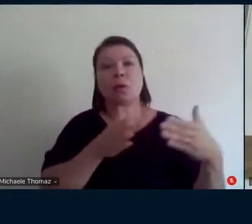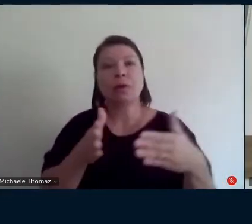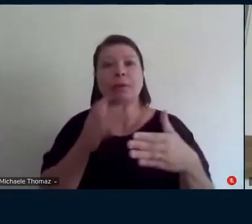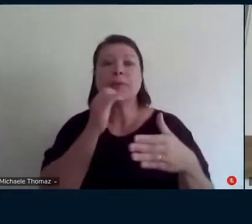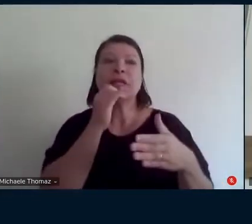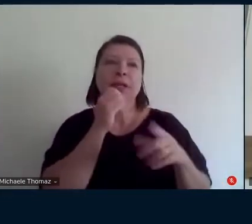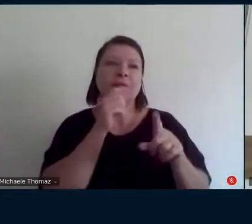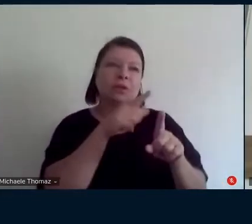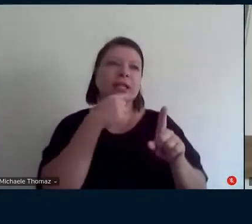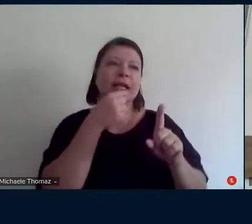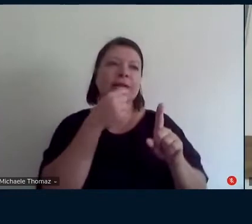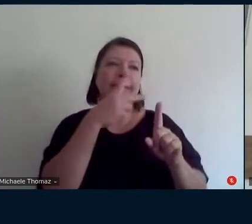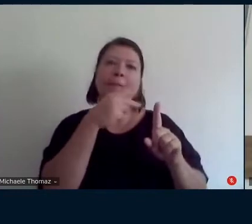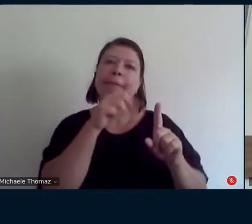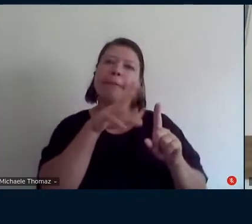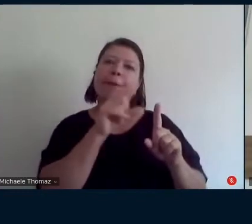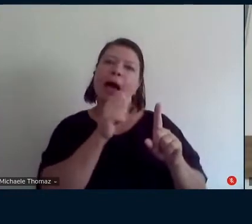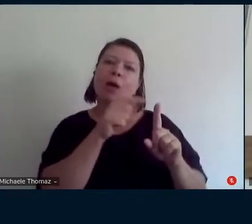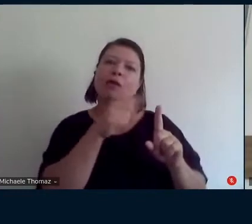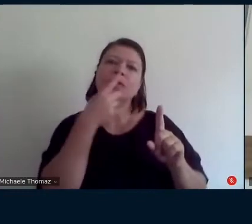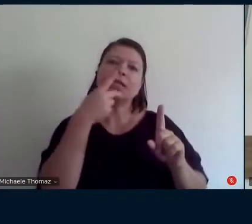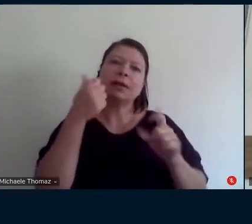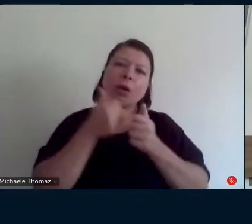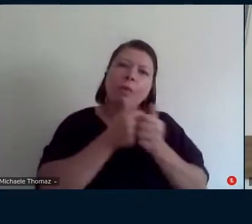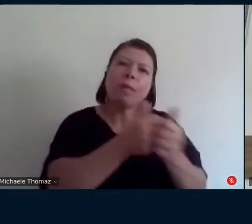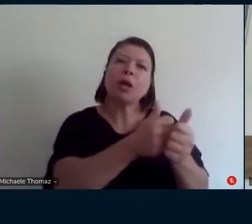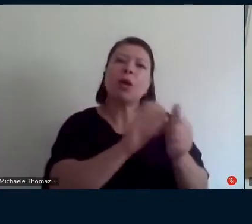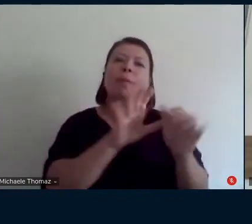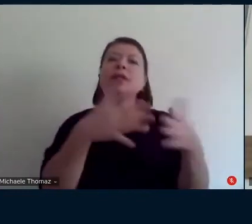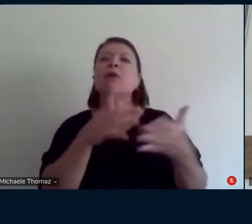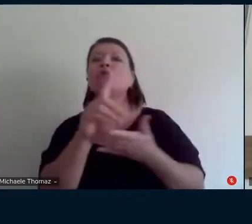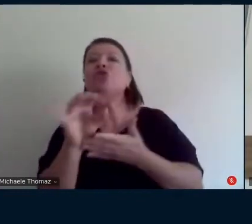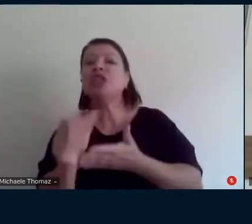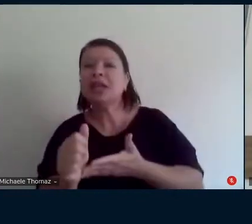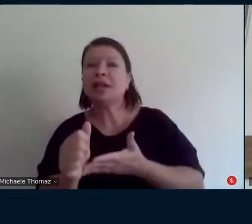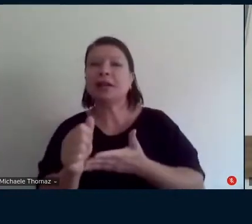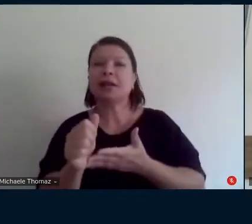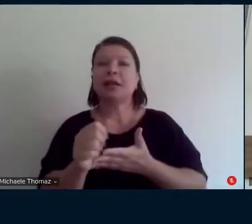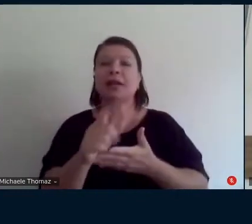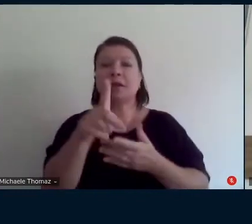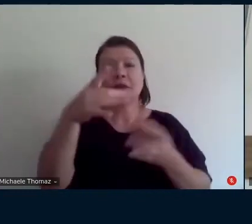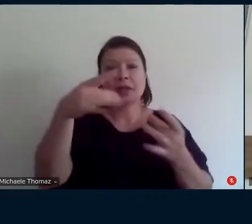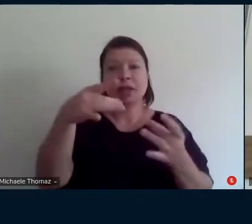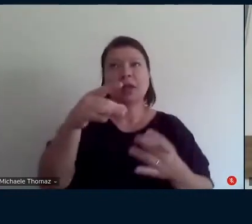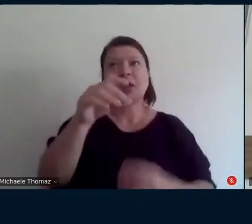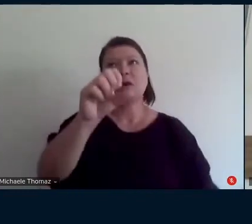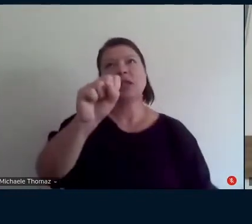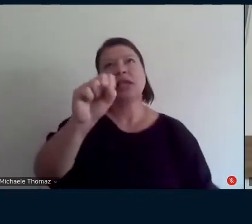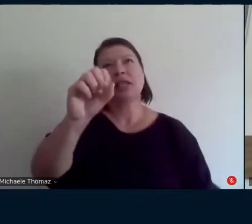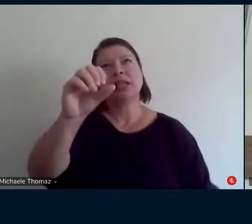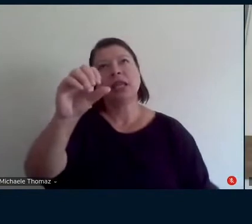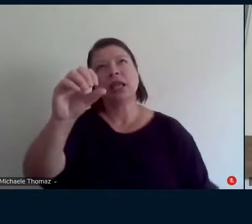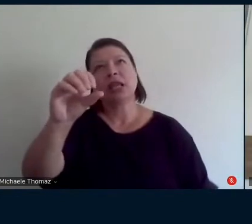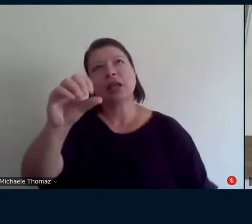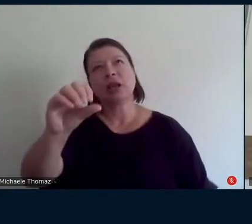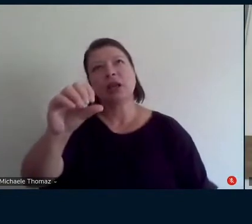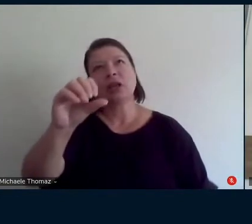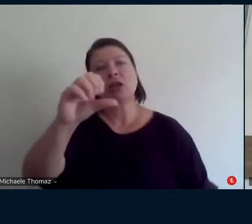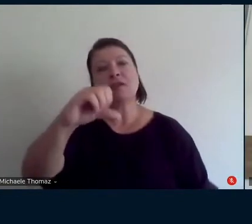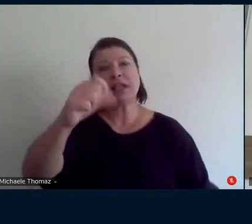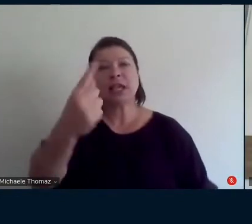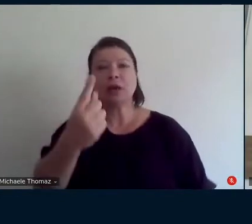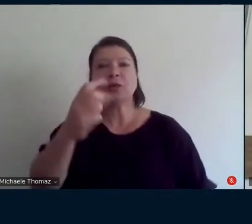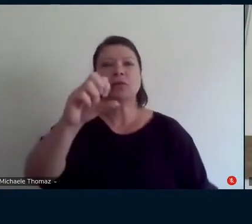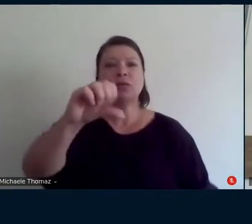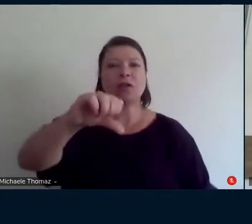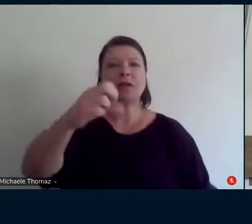porque na página 78 90 91 92 especialmente no 91 que tem o quadro aí a gente vai ter